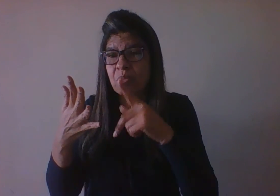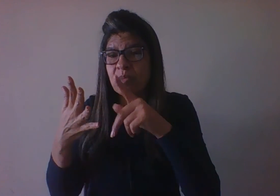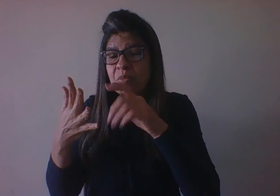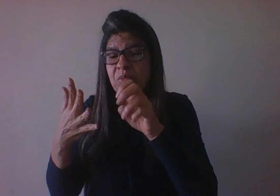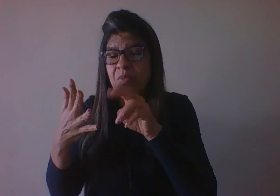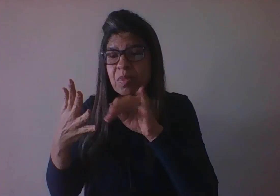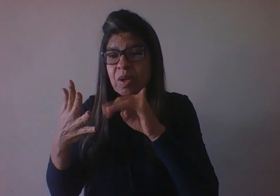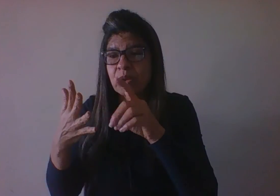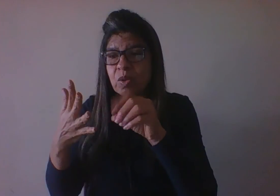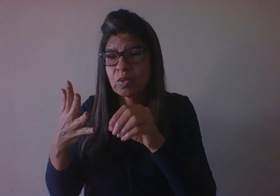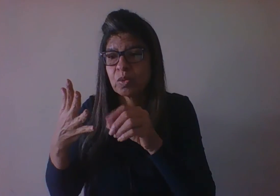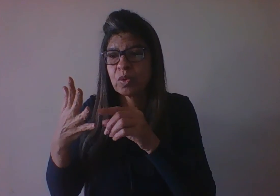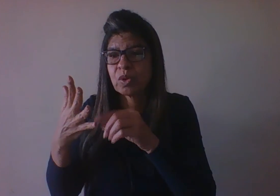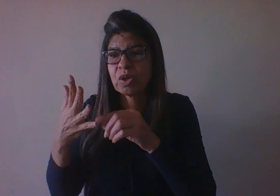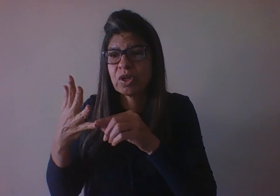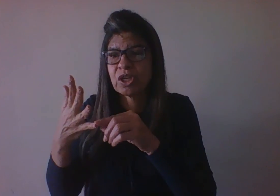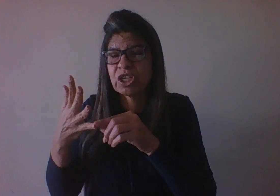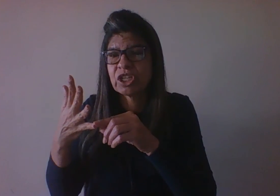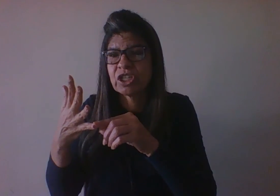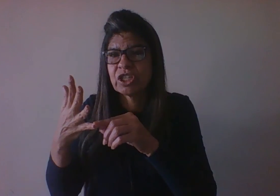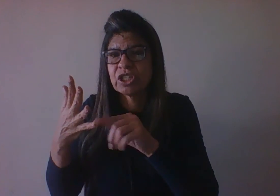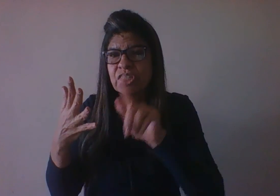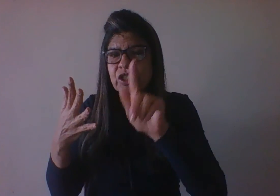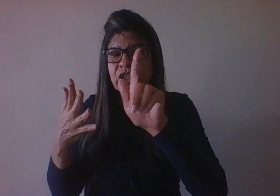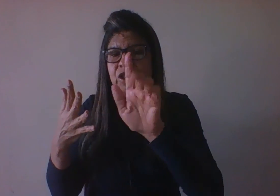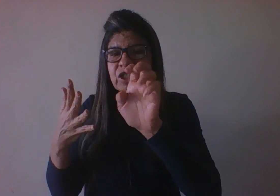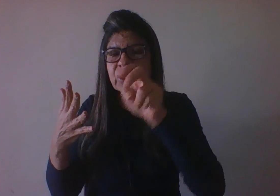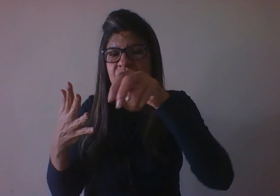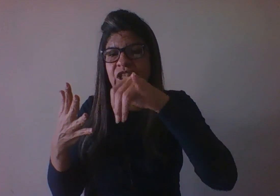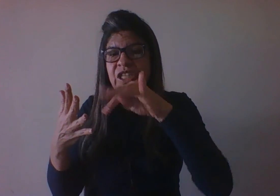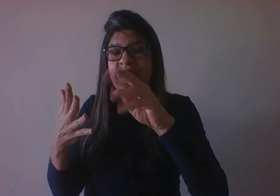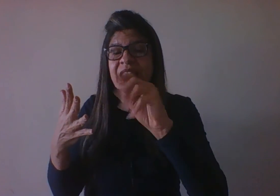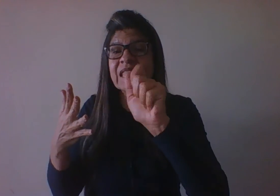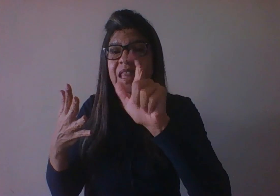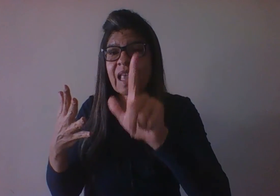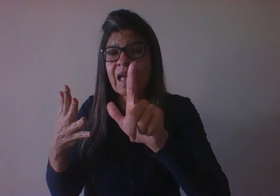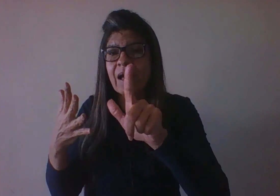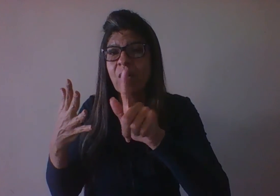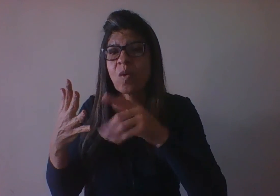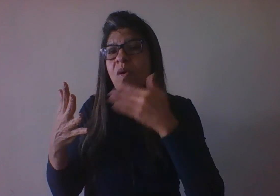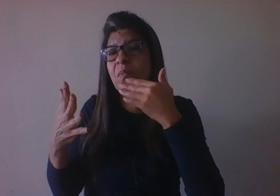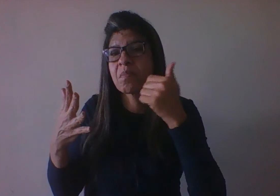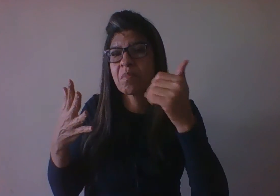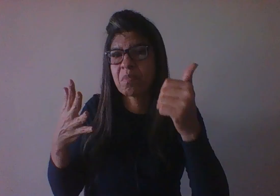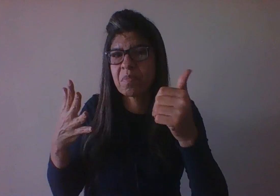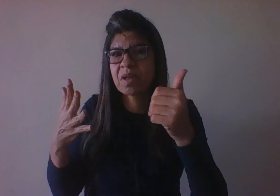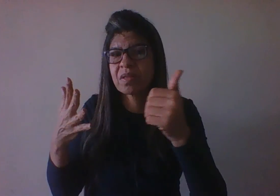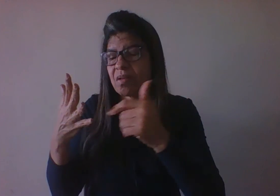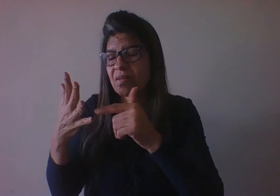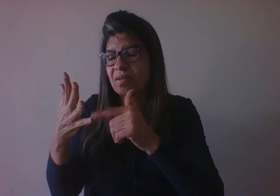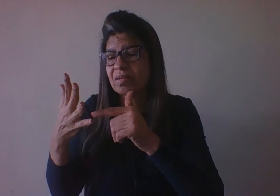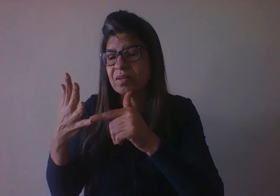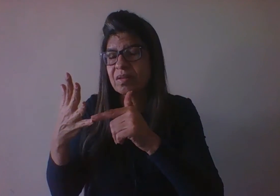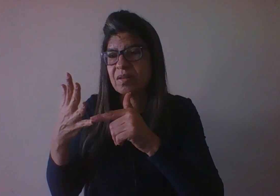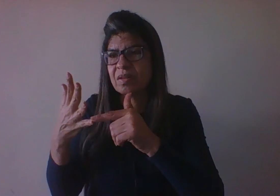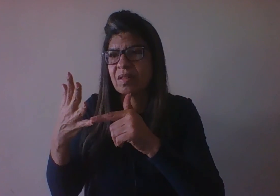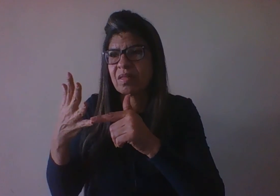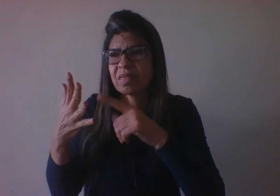nomeia de fase genetal, que se dá a partir da puberdade, quando há a maturação dos caracteres sexuais, e aí esse organismo